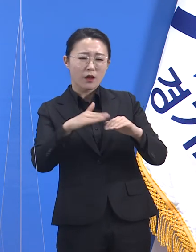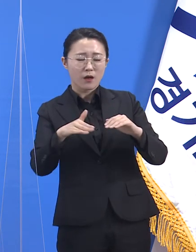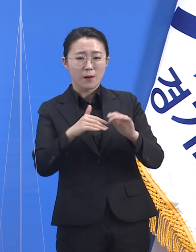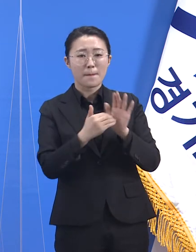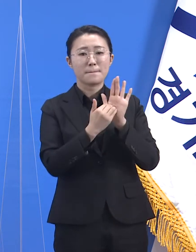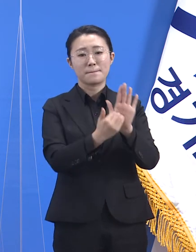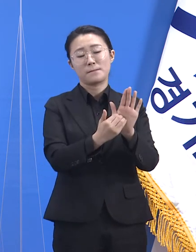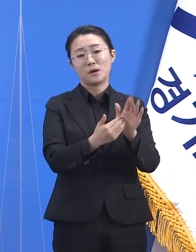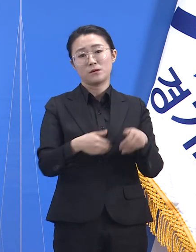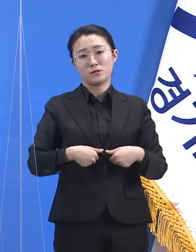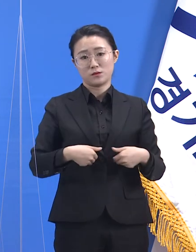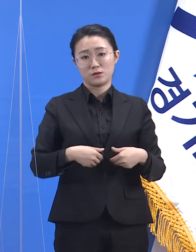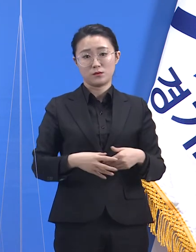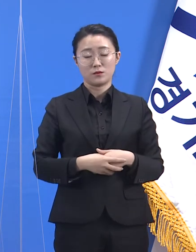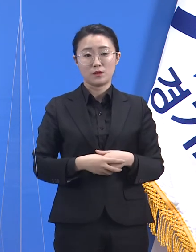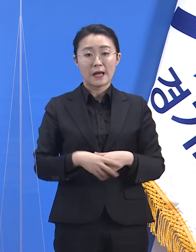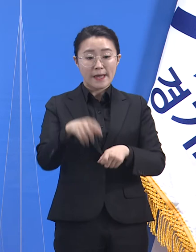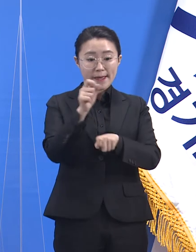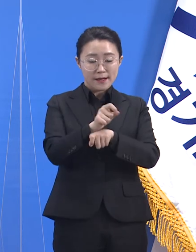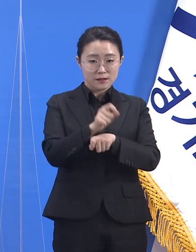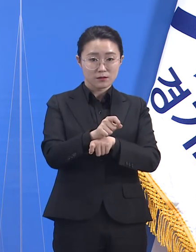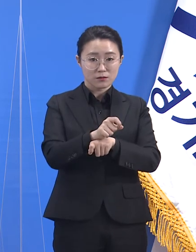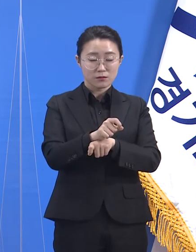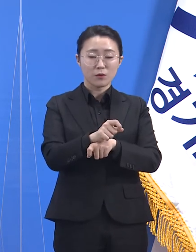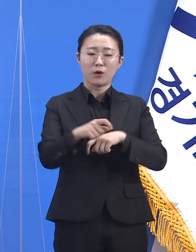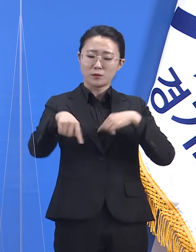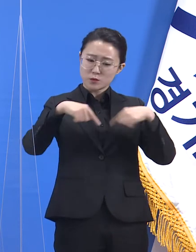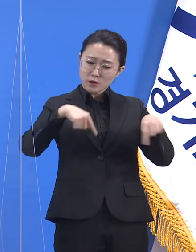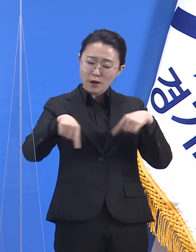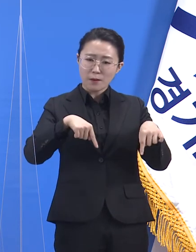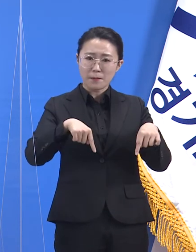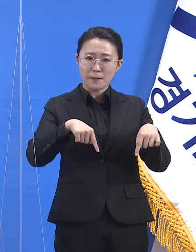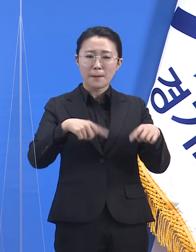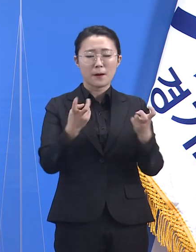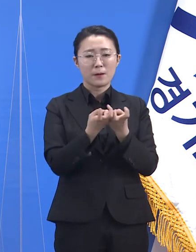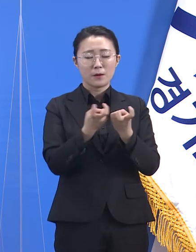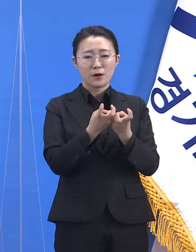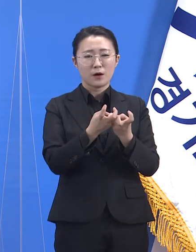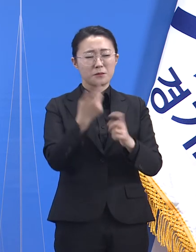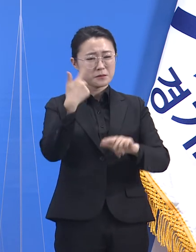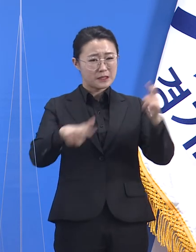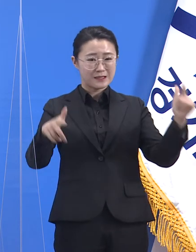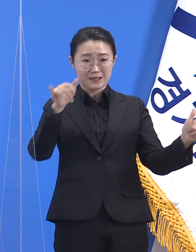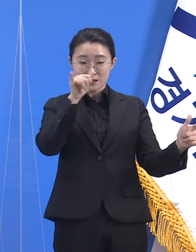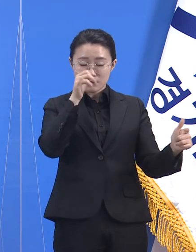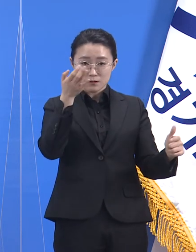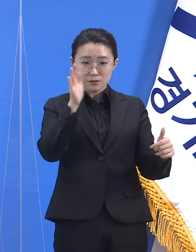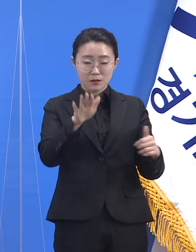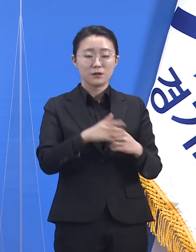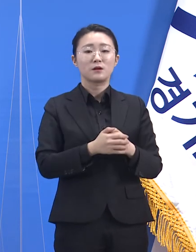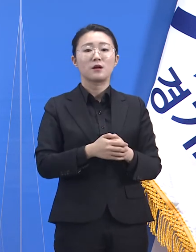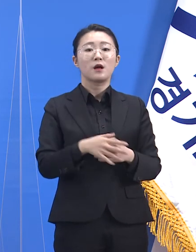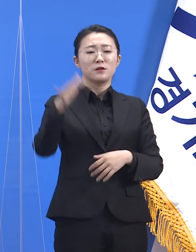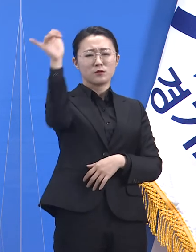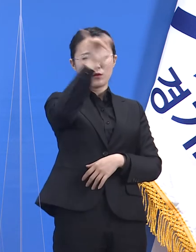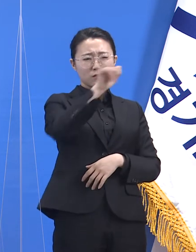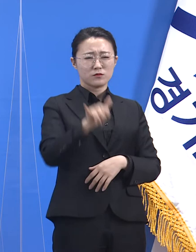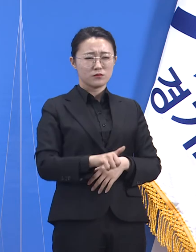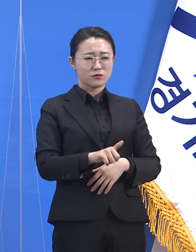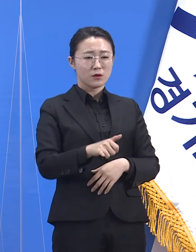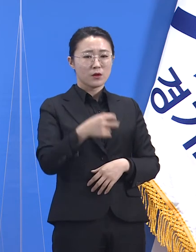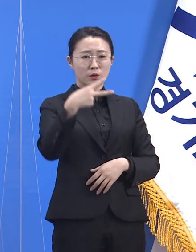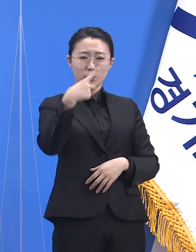강도와 방법은 다양했지만 비슷한 시기에 여러 지방자치단체들이 외국인 노동자 대상의 선제검사